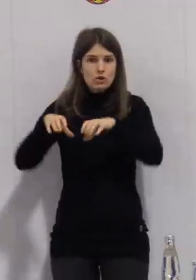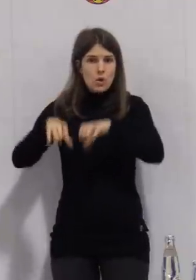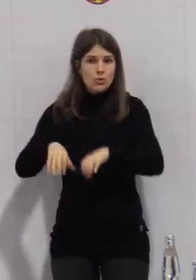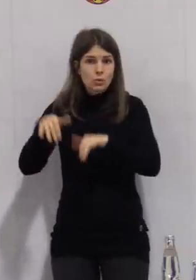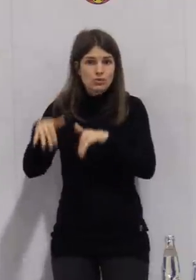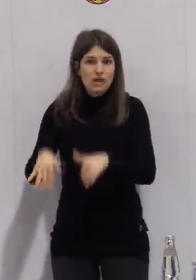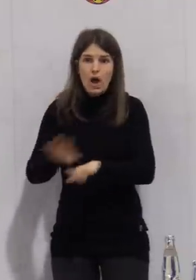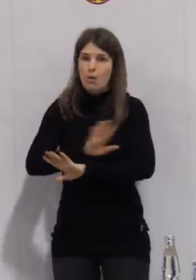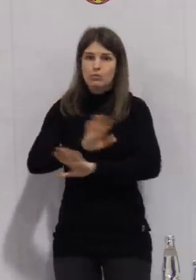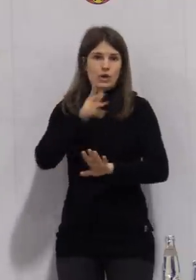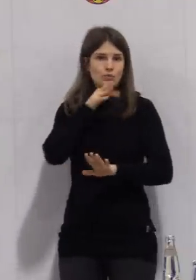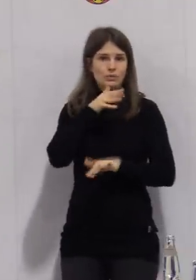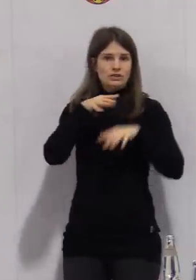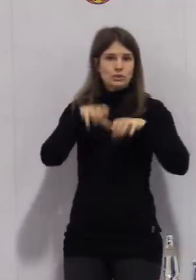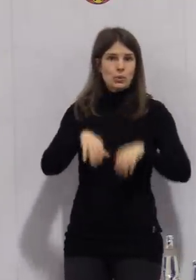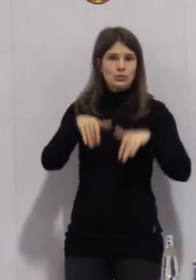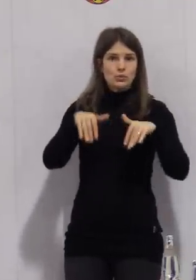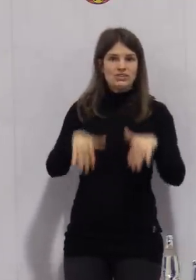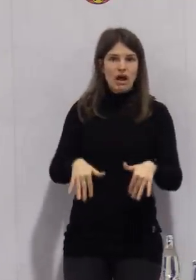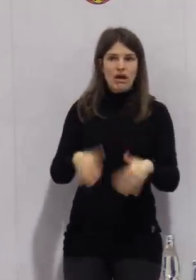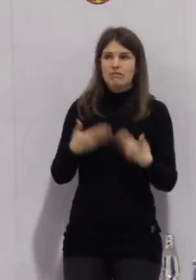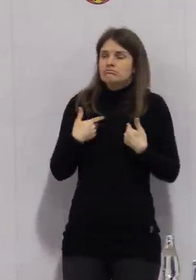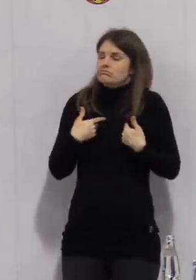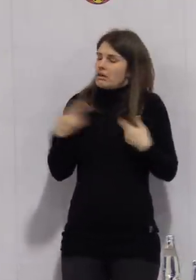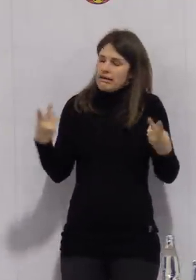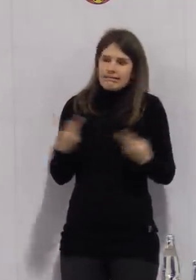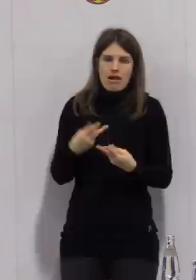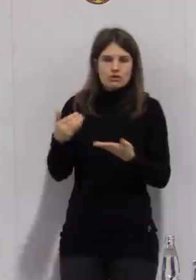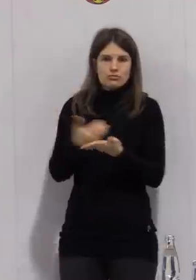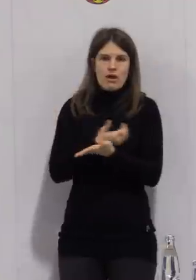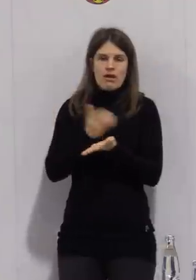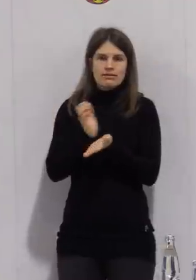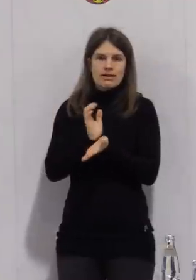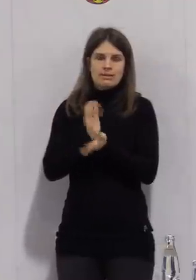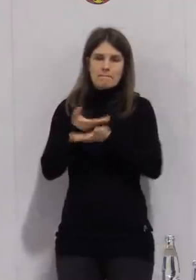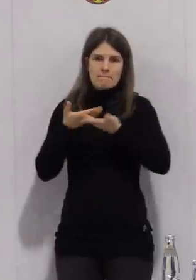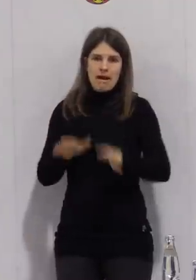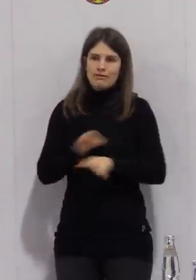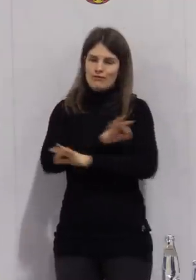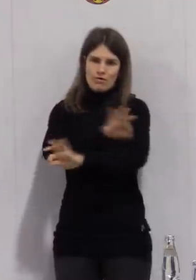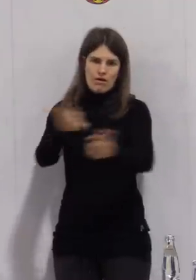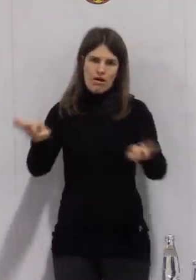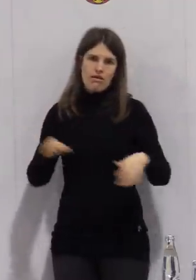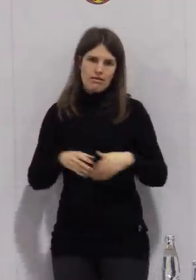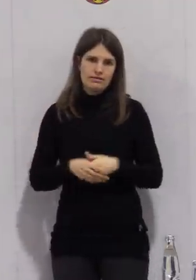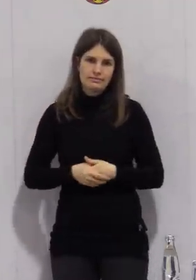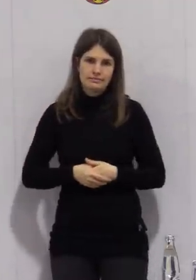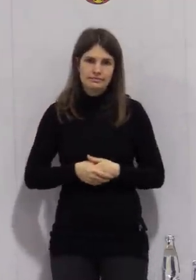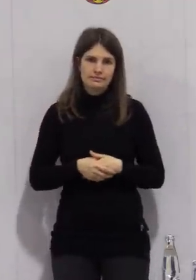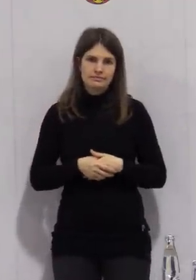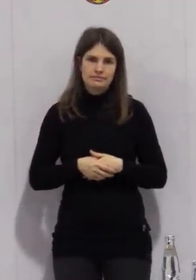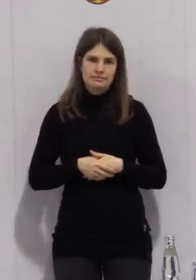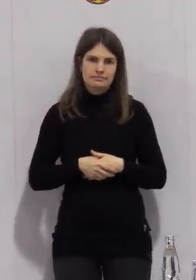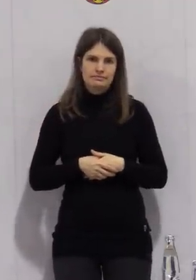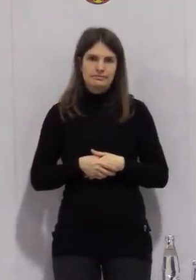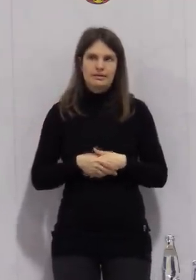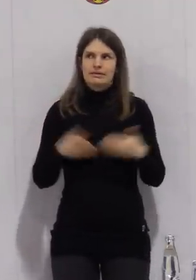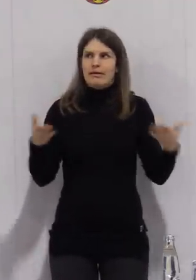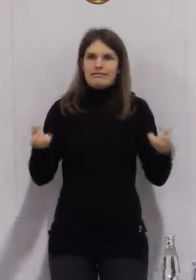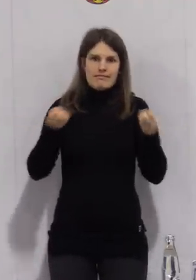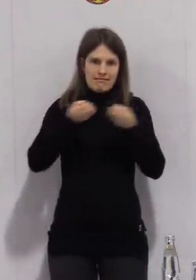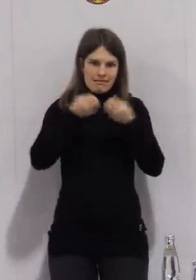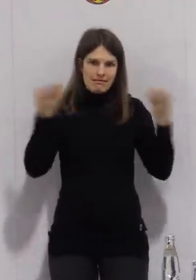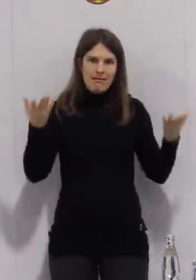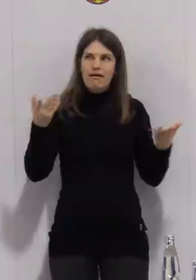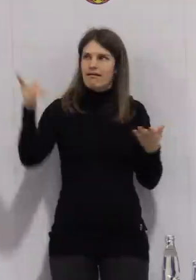Hilfe bekommen kann. Natürlich können wir jetzt auf Kreisebene nicht alle diese Probleme lösen, die ja